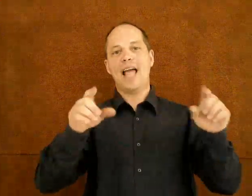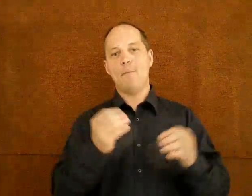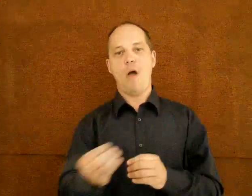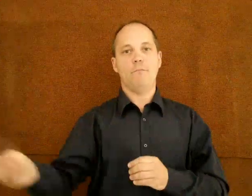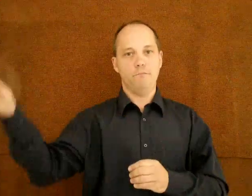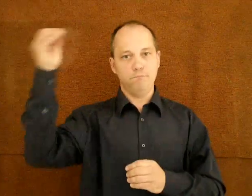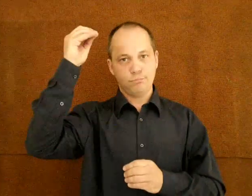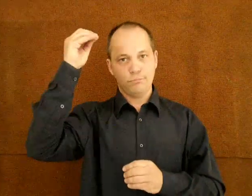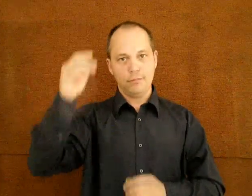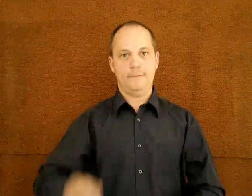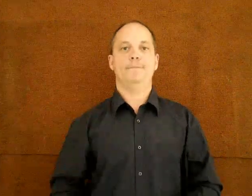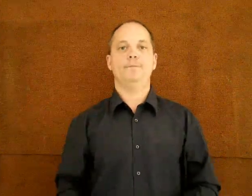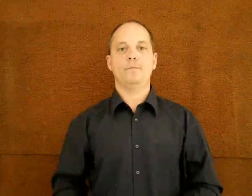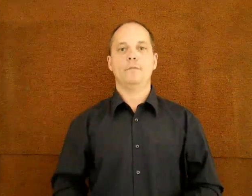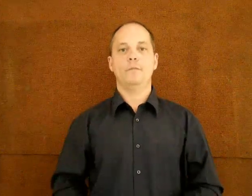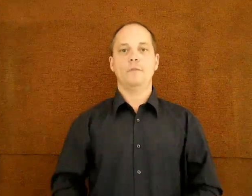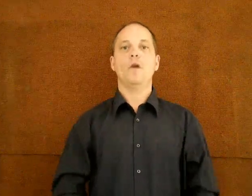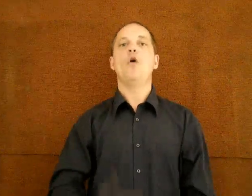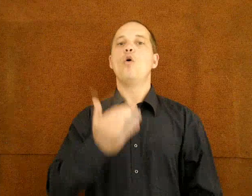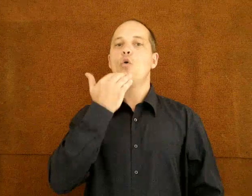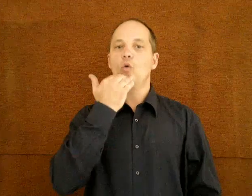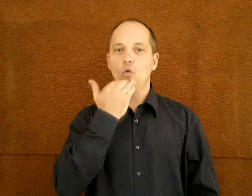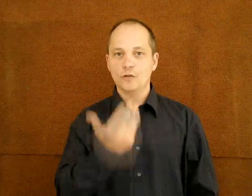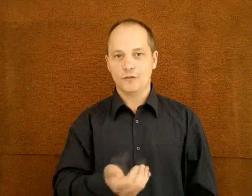20-30 ezer forinttal lesz több a számlája.